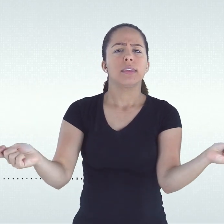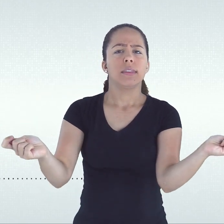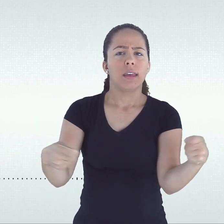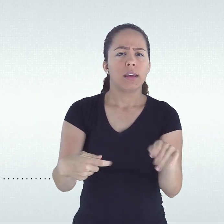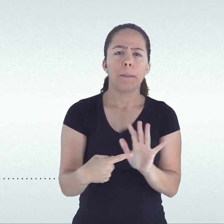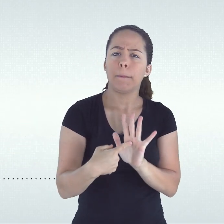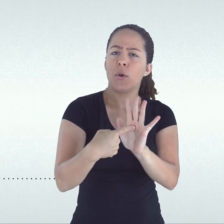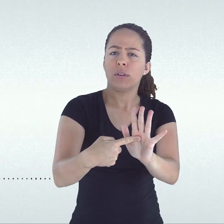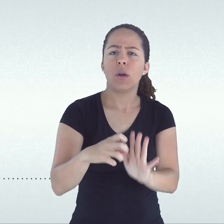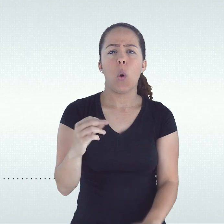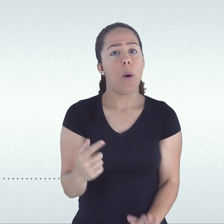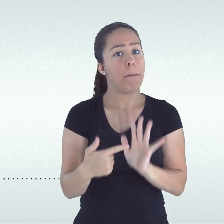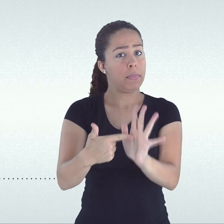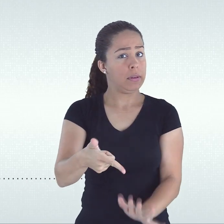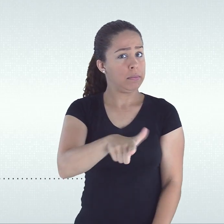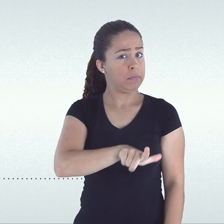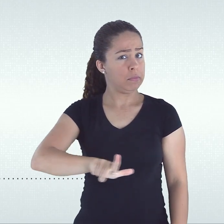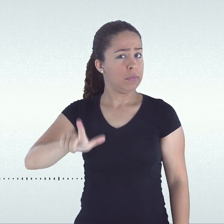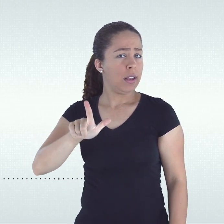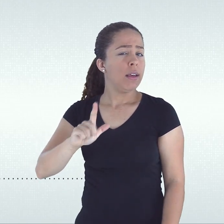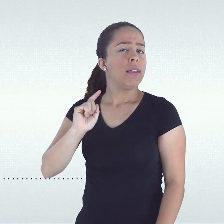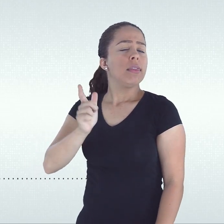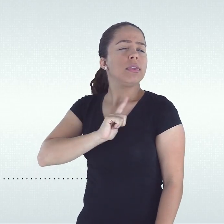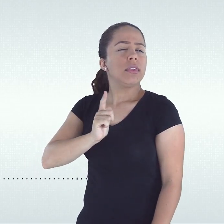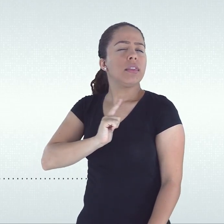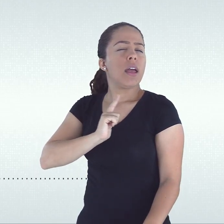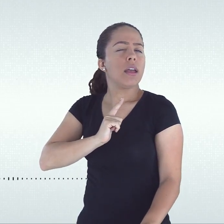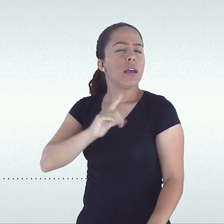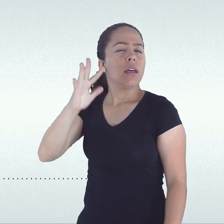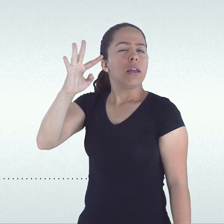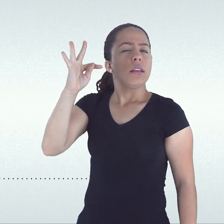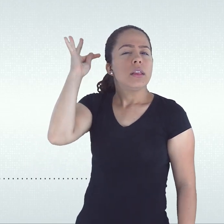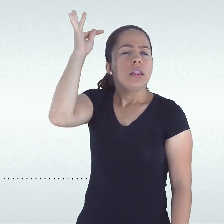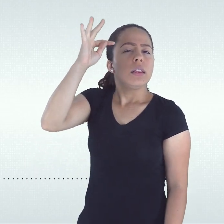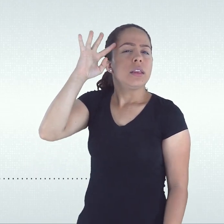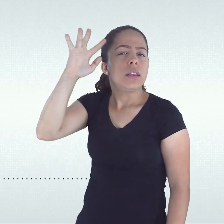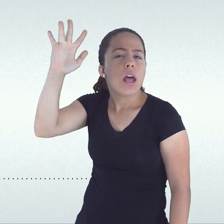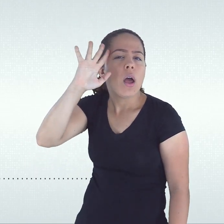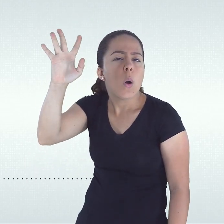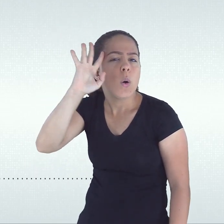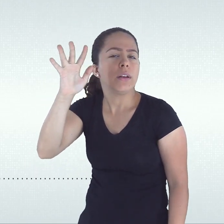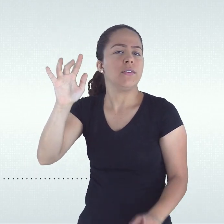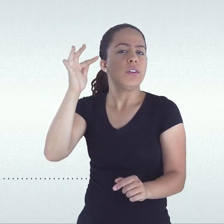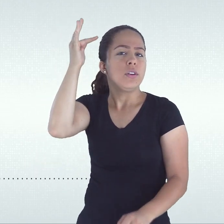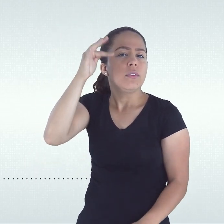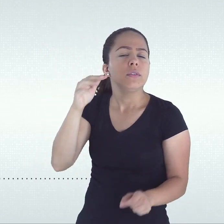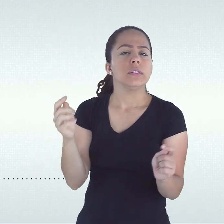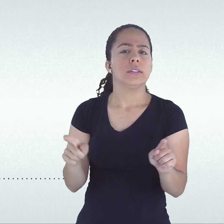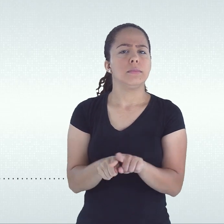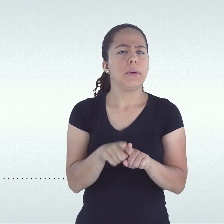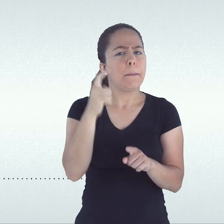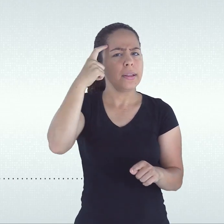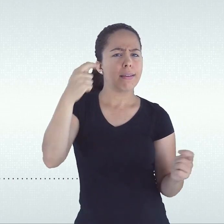filosófica possível e legal sobre a promoção ou progressão parcial e o regime de dependência,